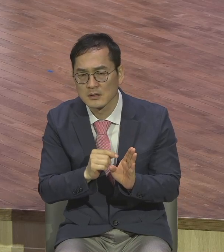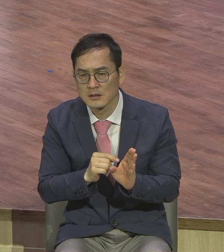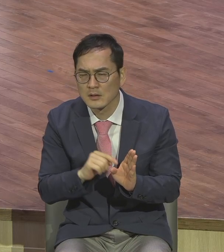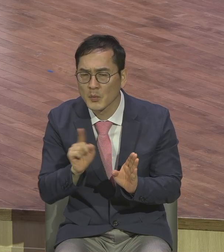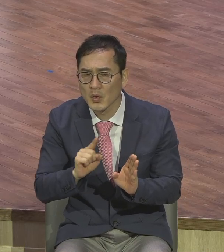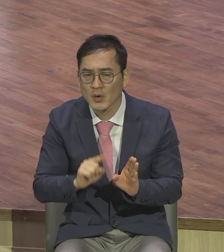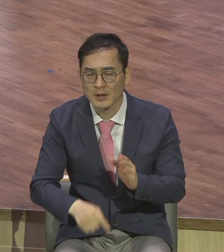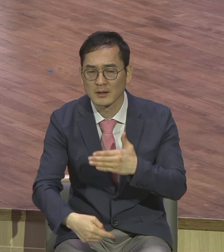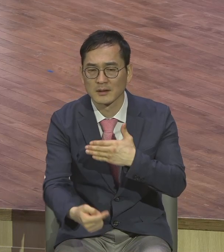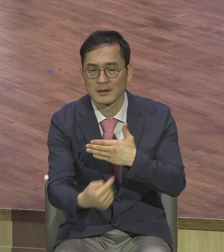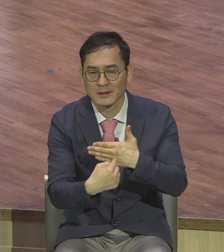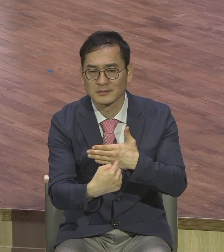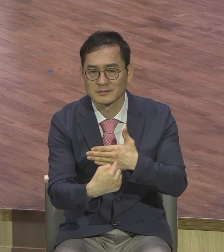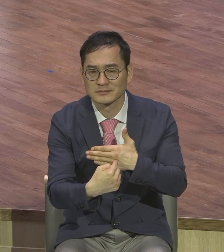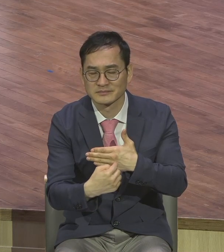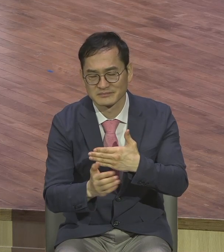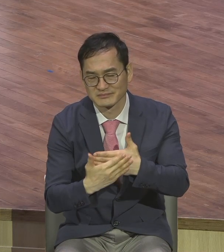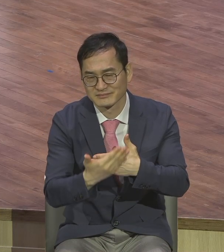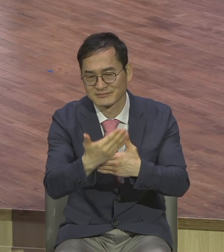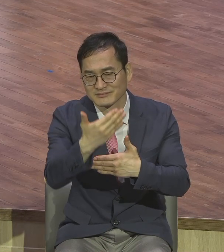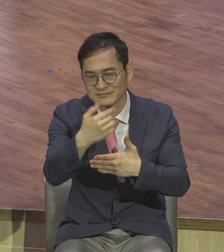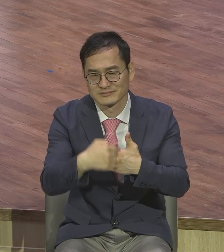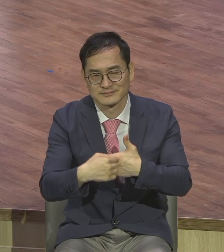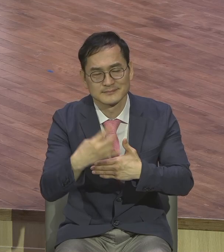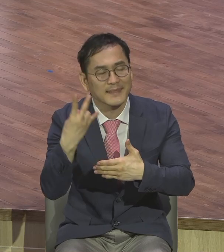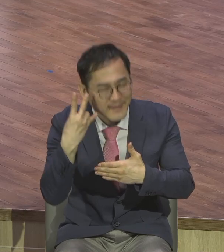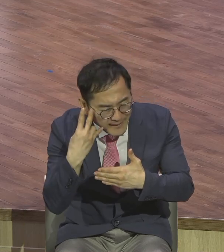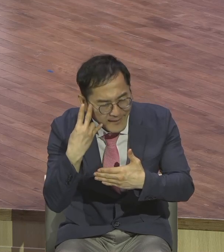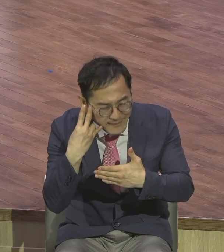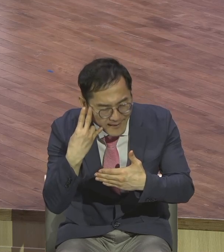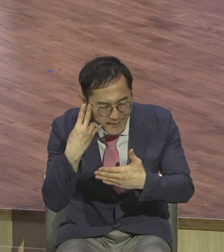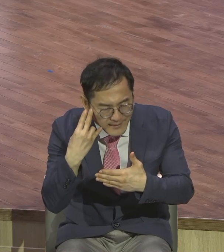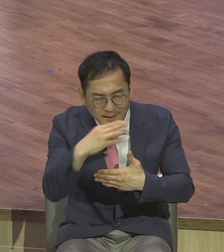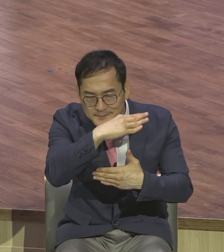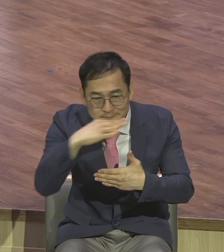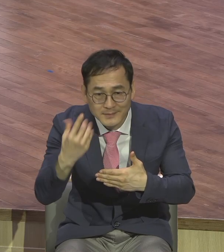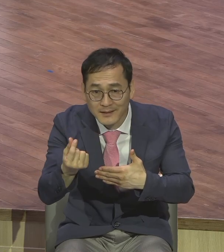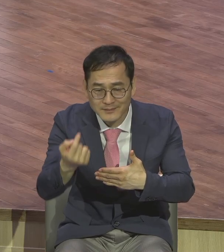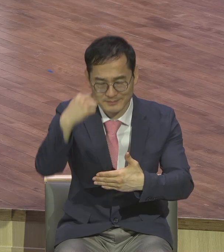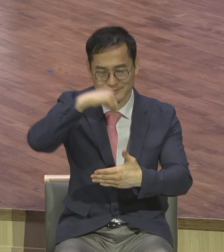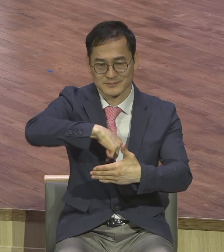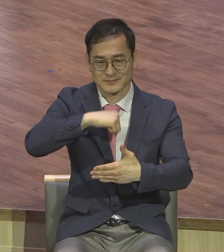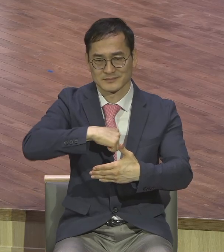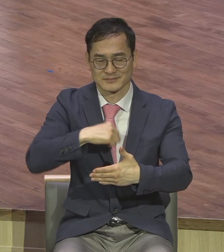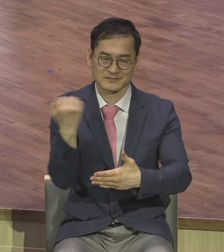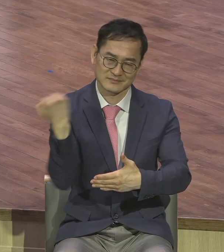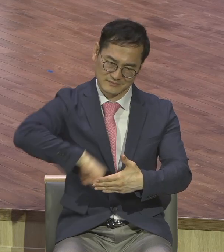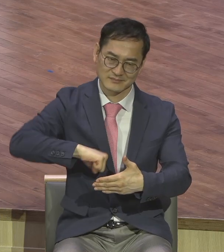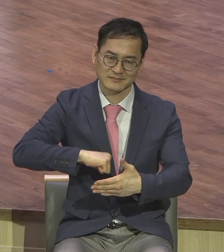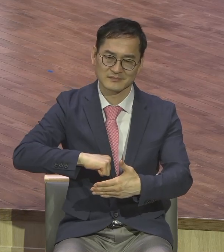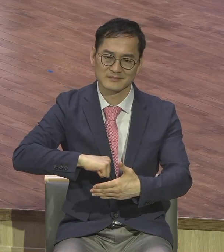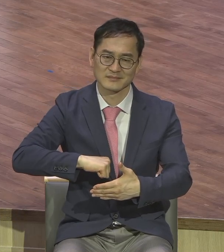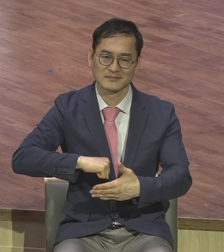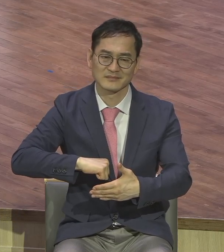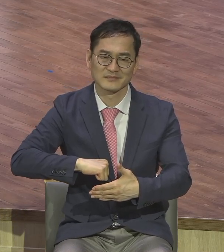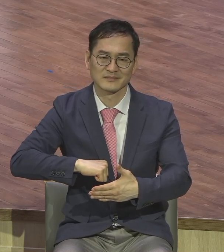허울 좋은 종교생활. 남들이 볼 때 대단해 보이죠. 대단해 보입니다. 그런데